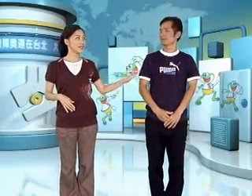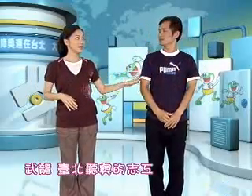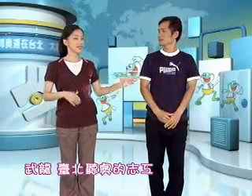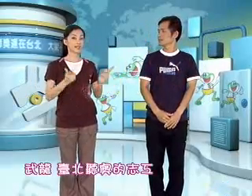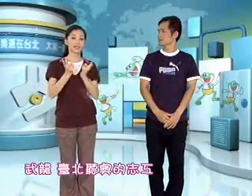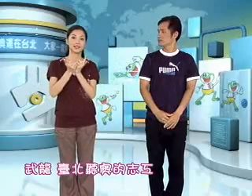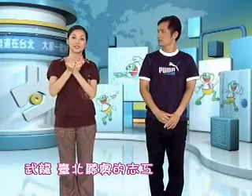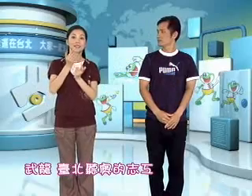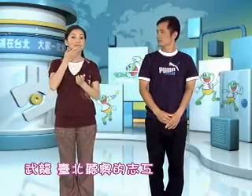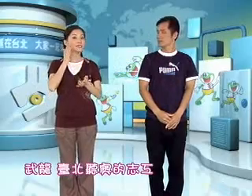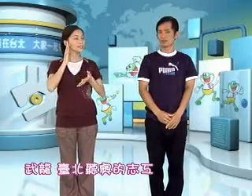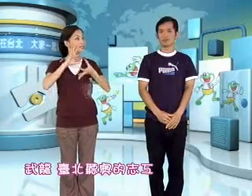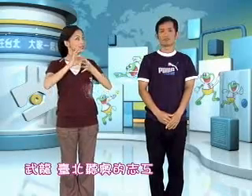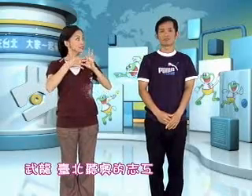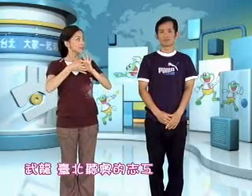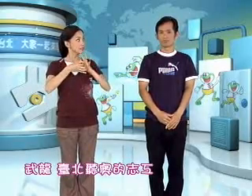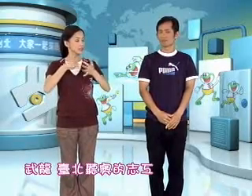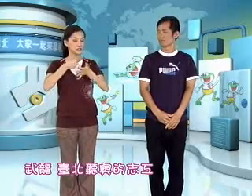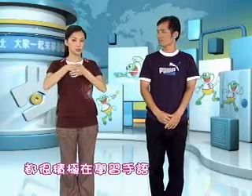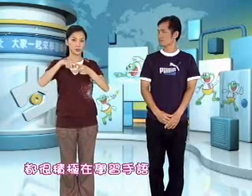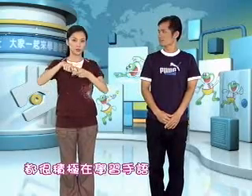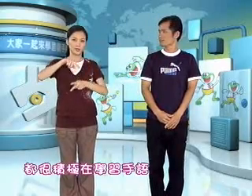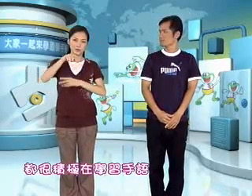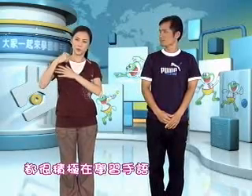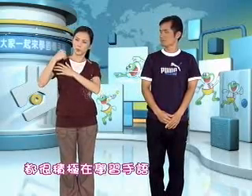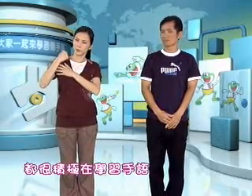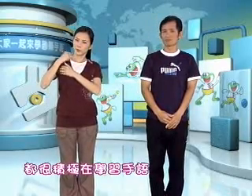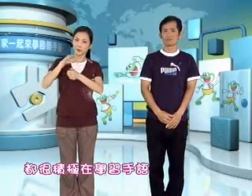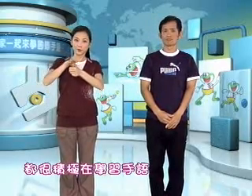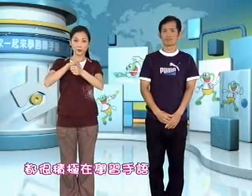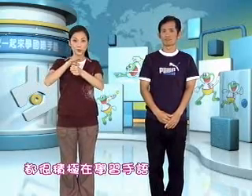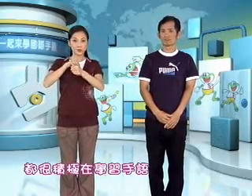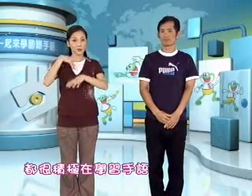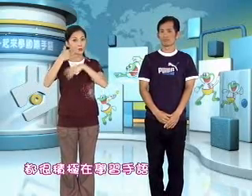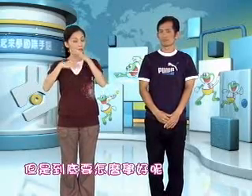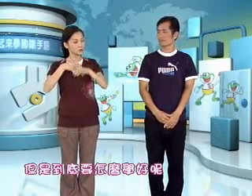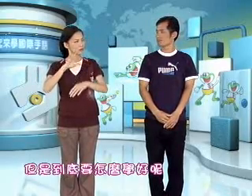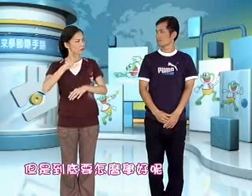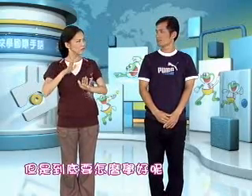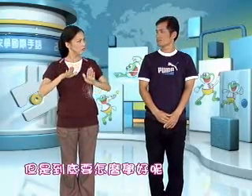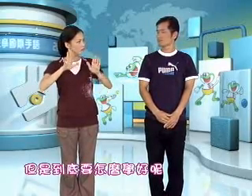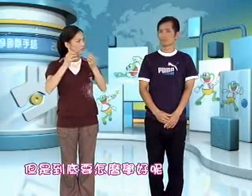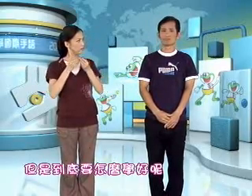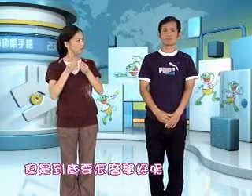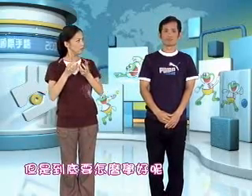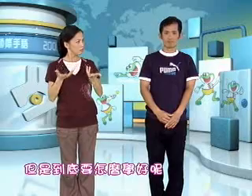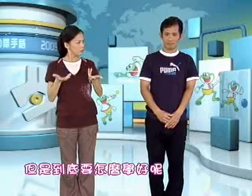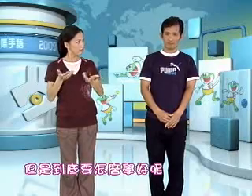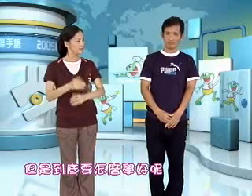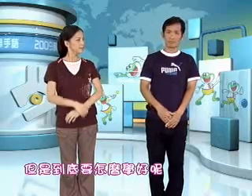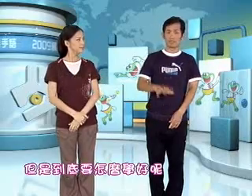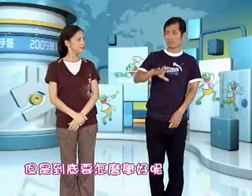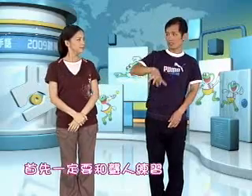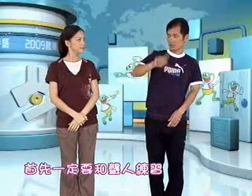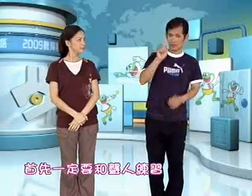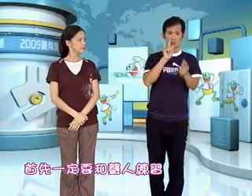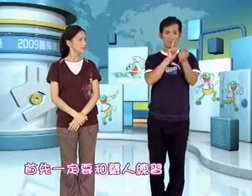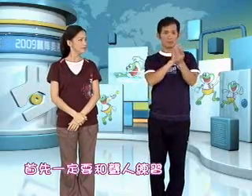哎五龙台北听奥的志工都很积极在学习手语但是到底要怎么学好呢哎首先